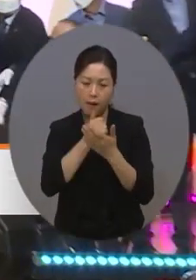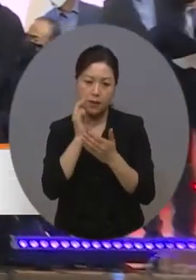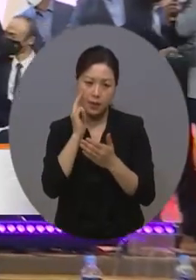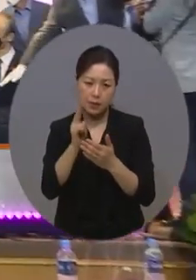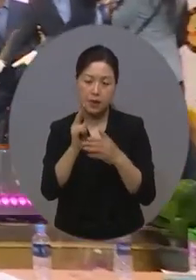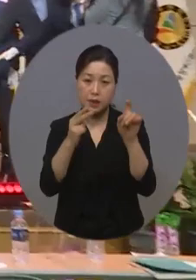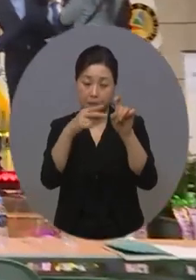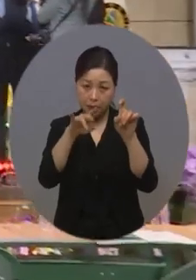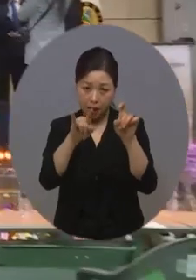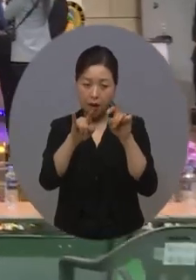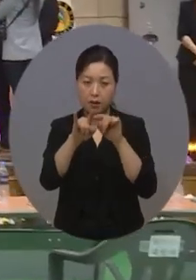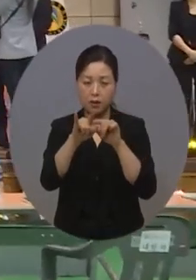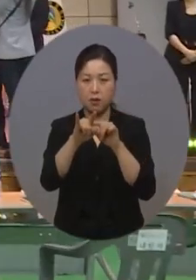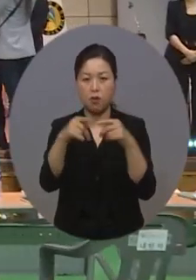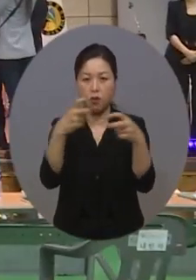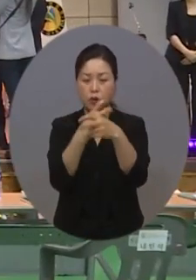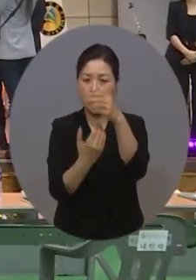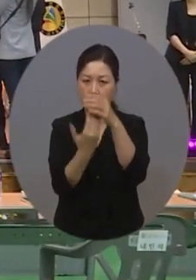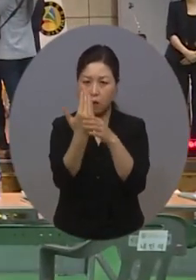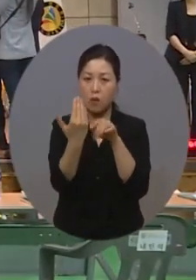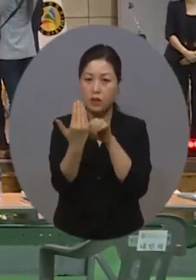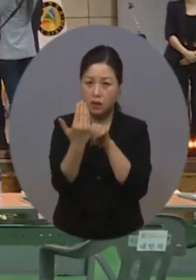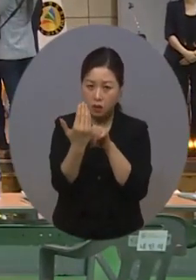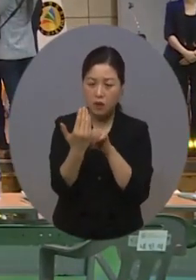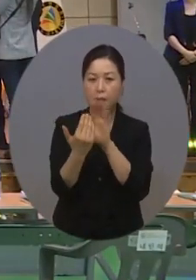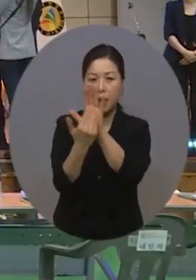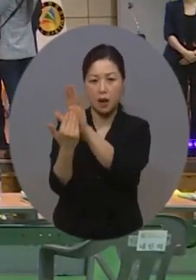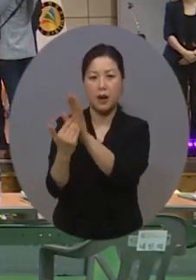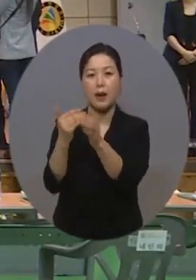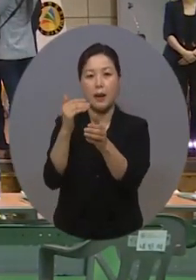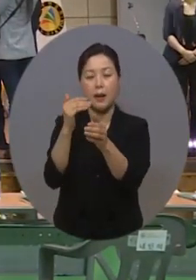방지하자는 의미를 담아 10일로 제정됐습니다.